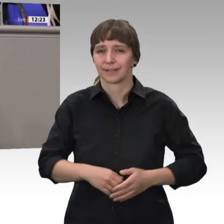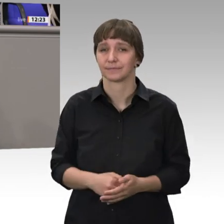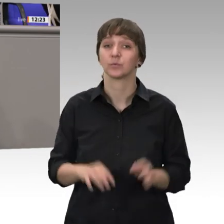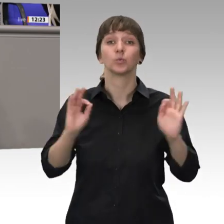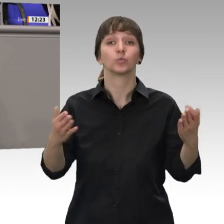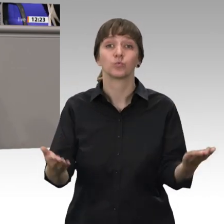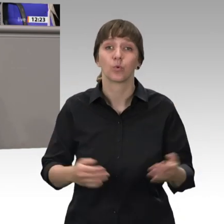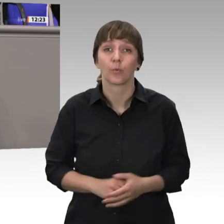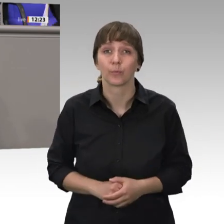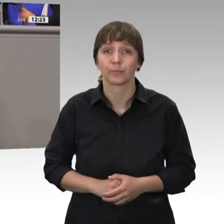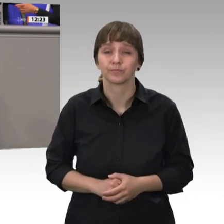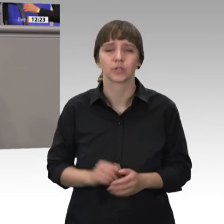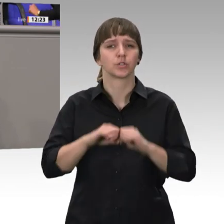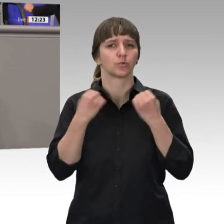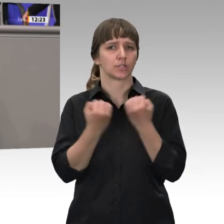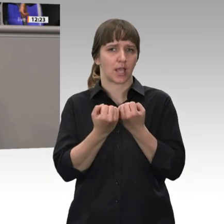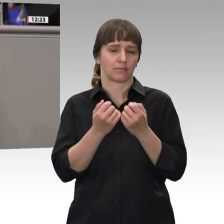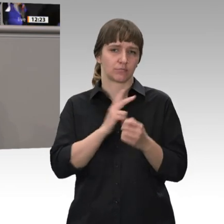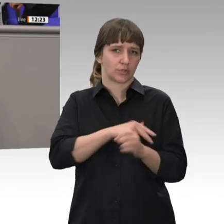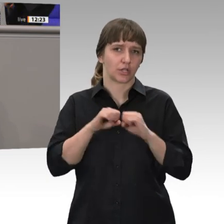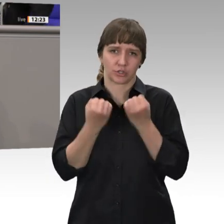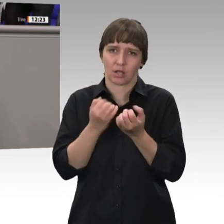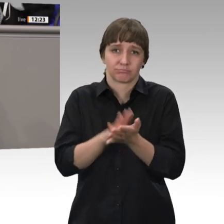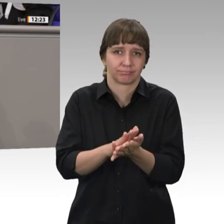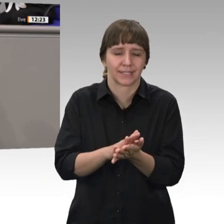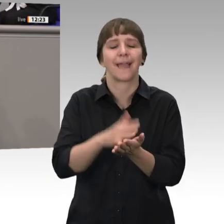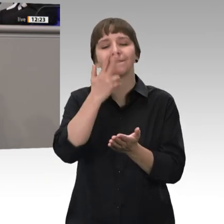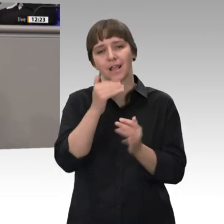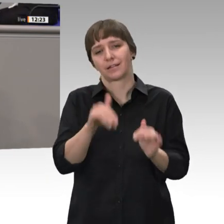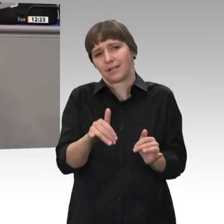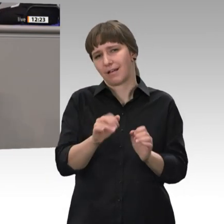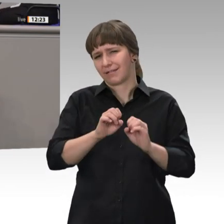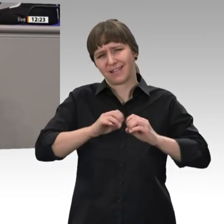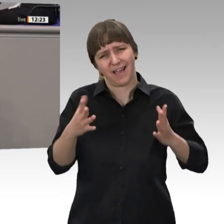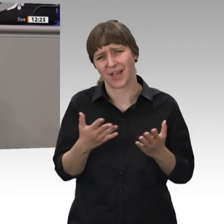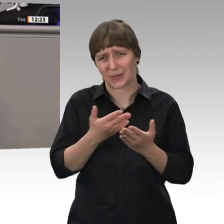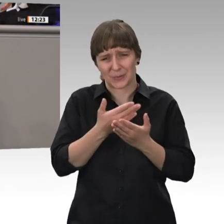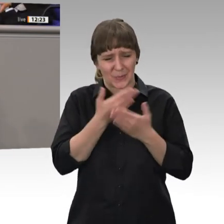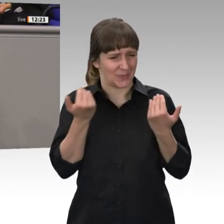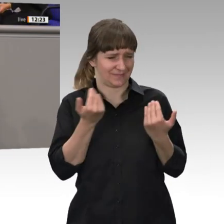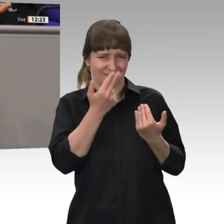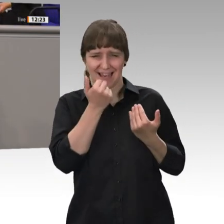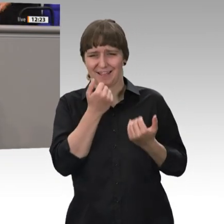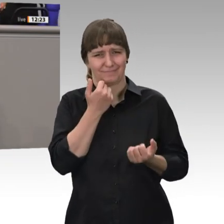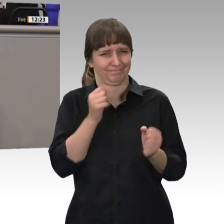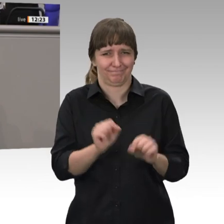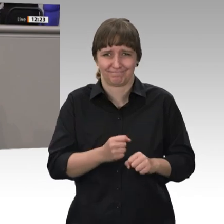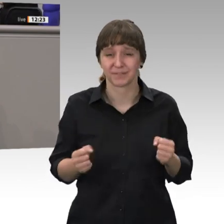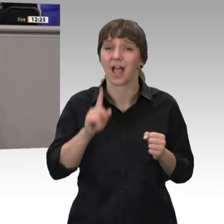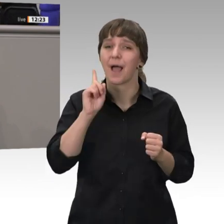nicht fehlerlos, wir auch. Aber er zeigt in dieser einzigartigen Krise, wozu er fähig ist. In